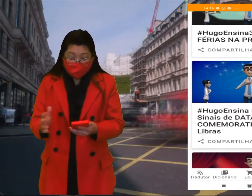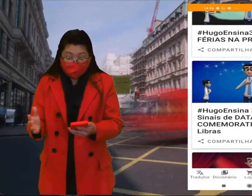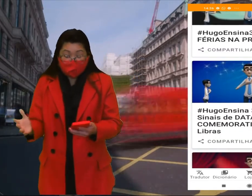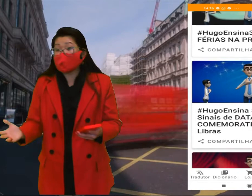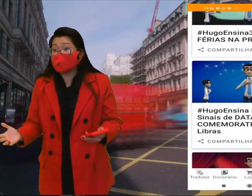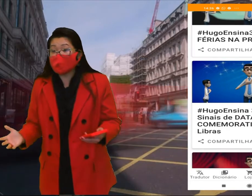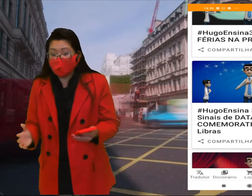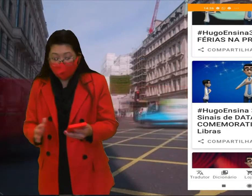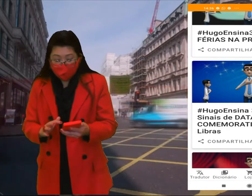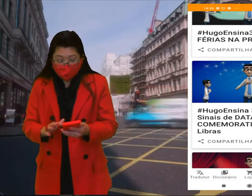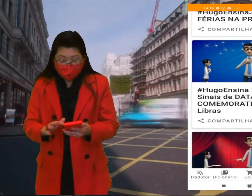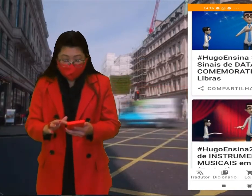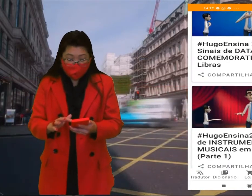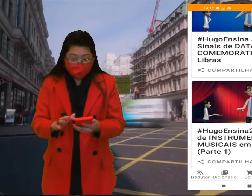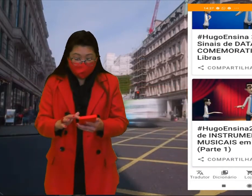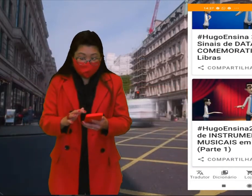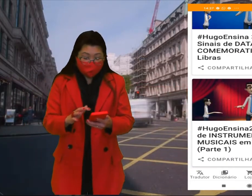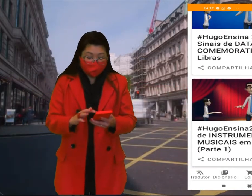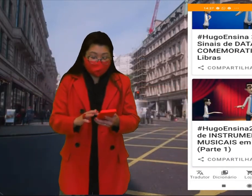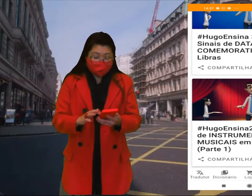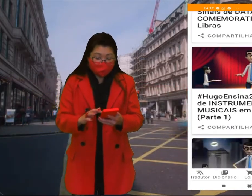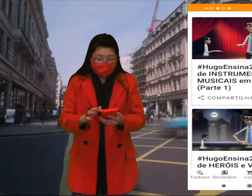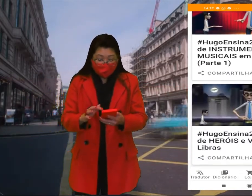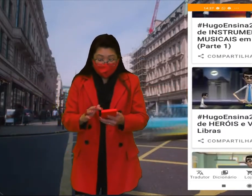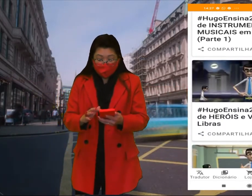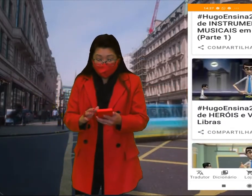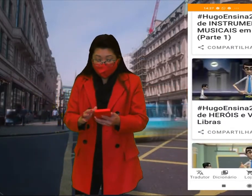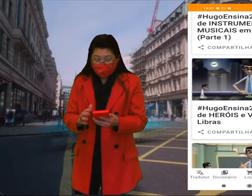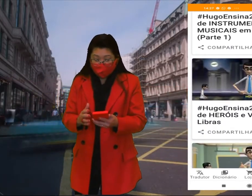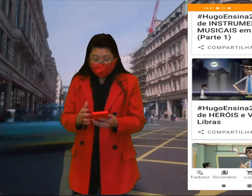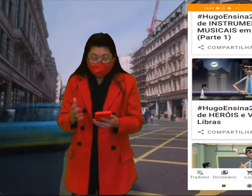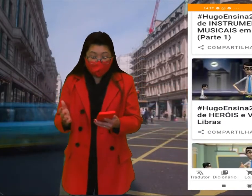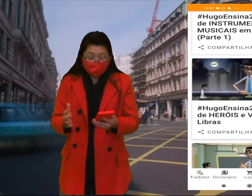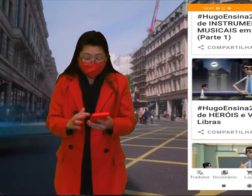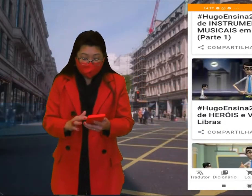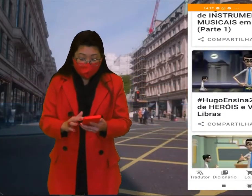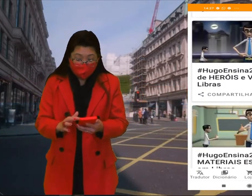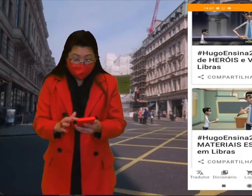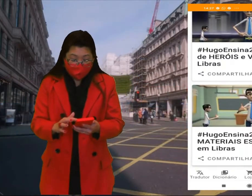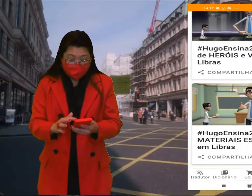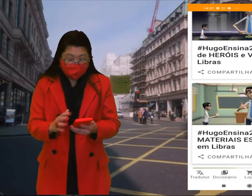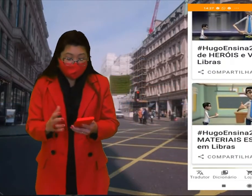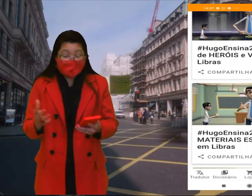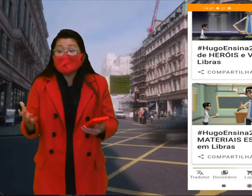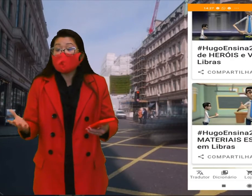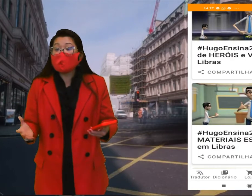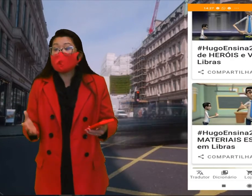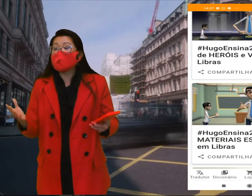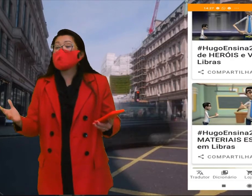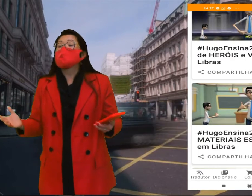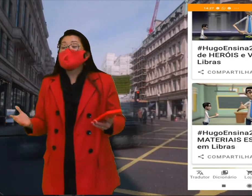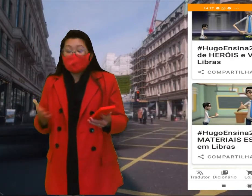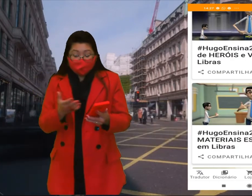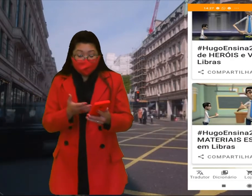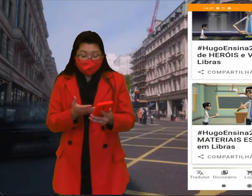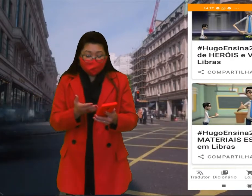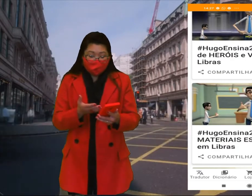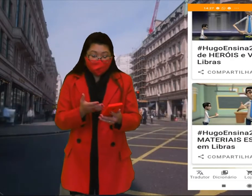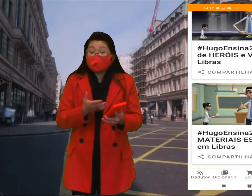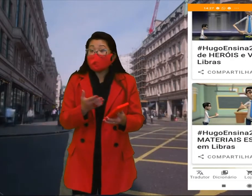datas comemorativas, heróis e vilões. E eu vou mostrar para vocês um